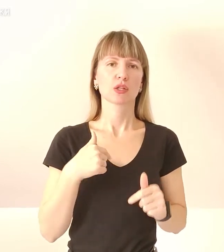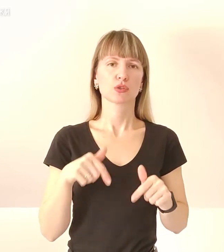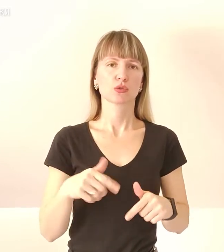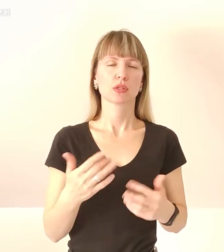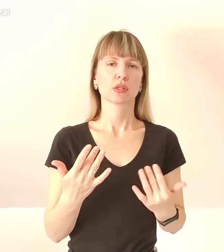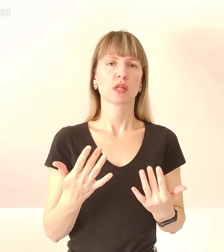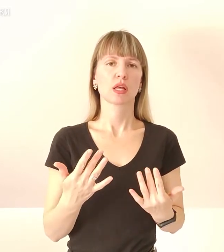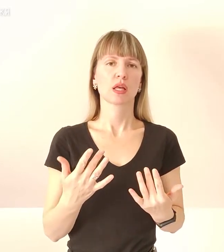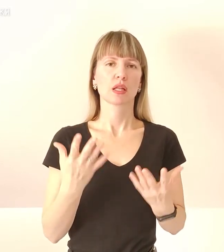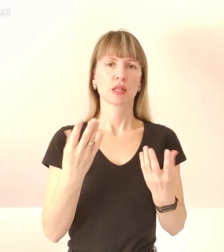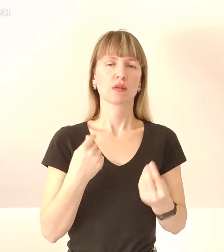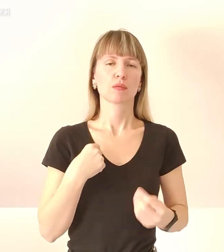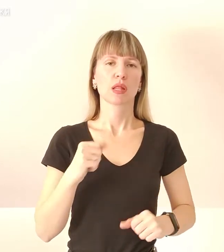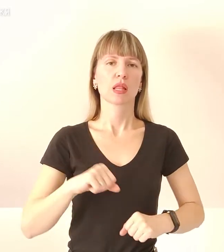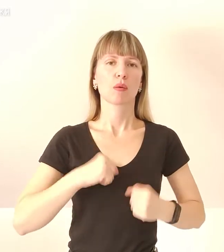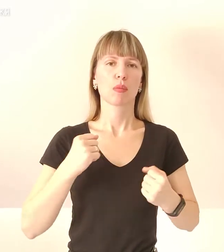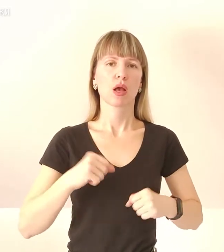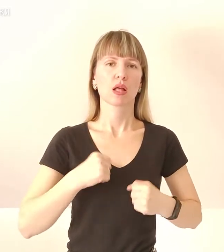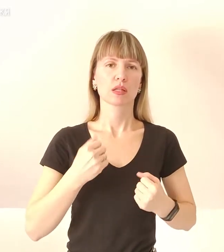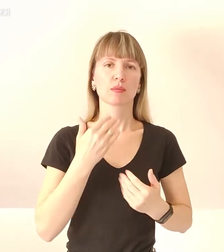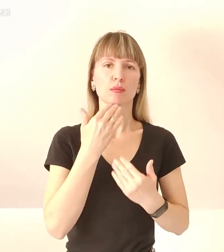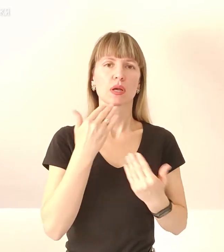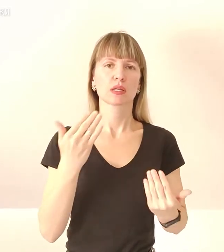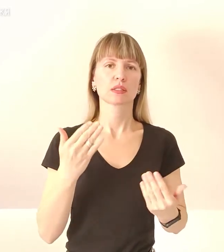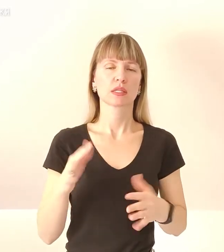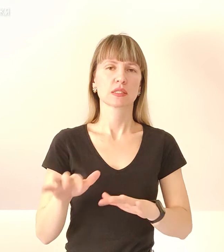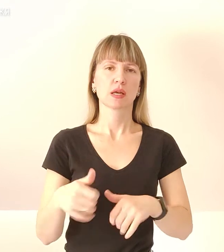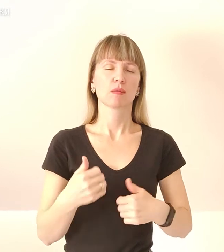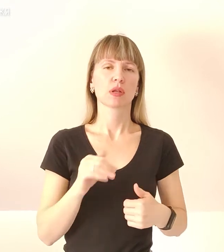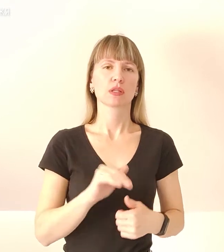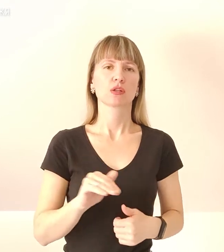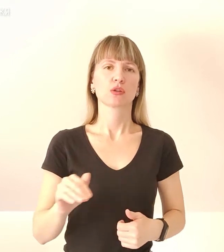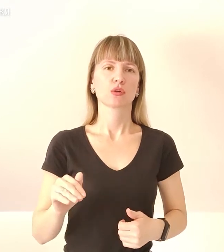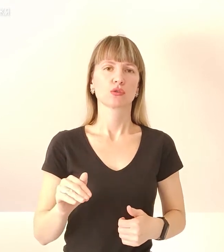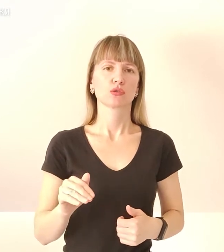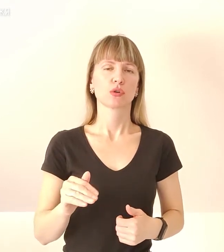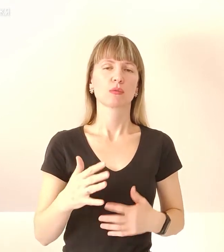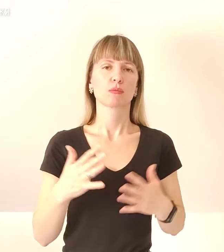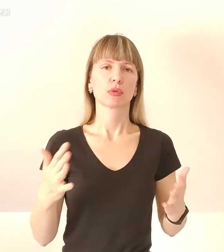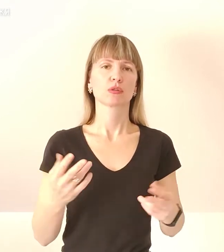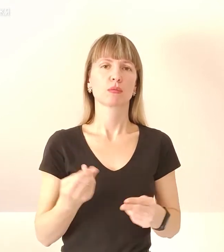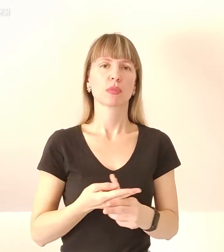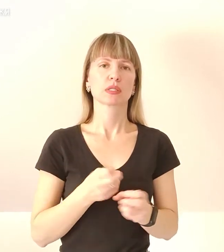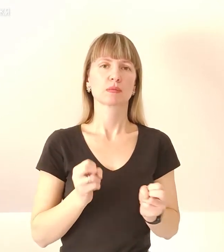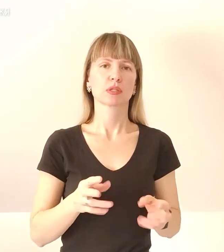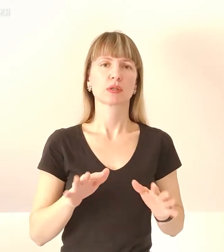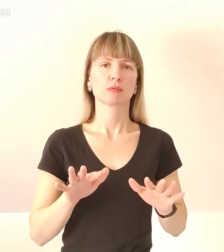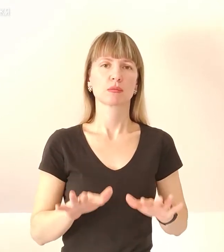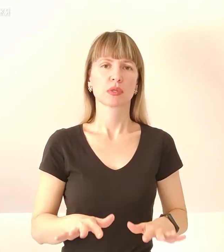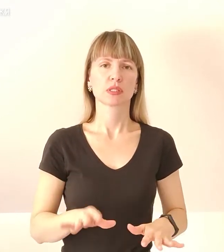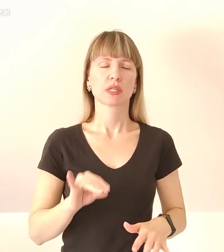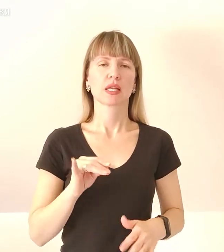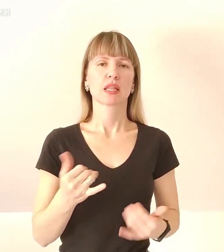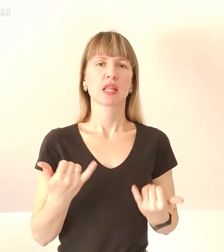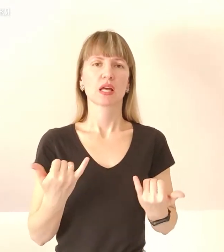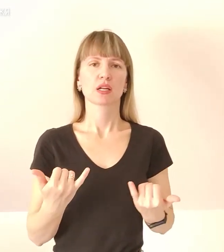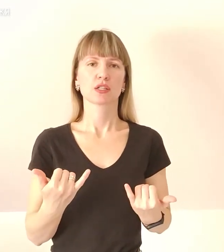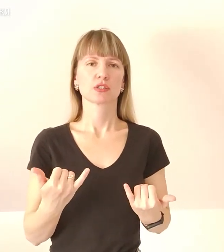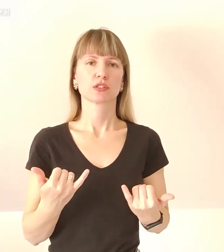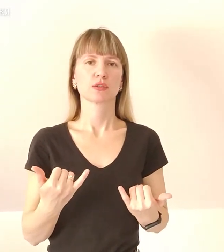днів ми намагалися встанній ввести цих діточок більш безпечний місць і нарешті сьогодні завдяки